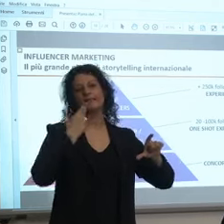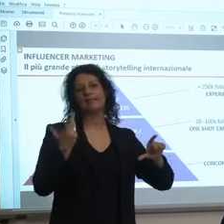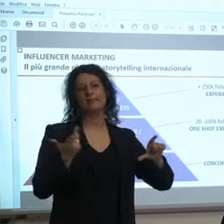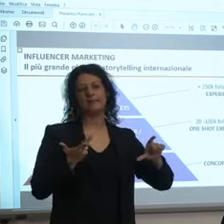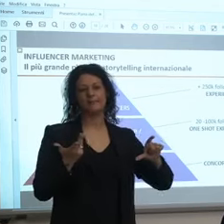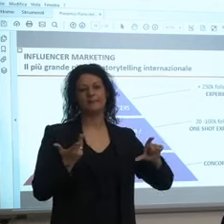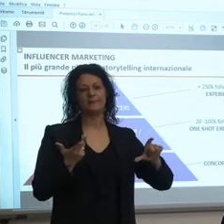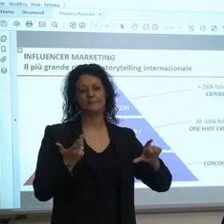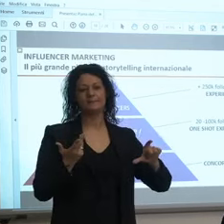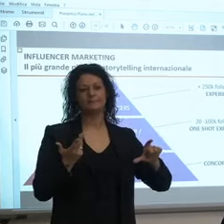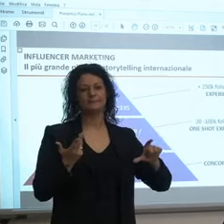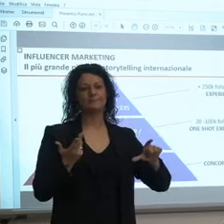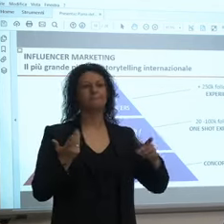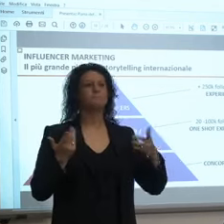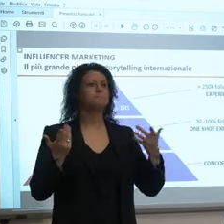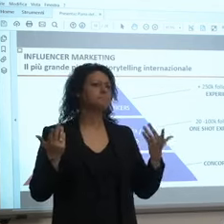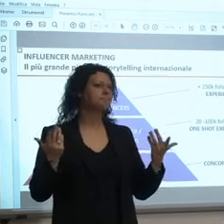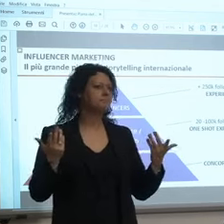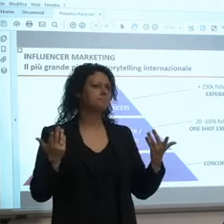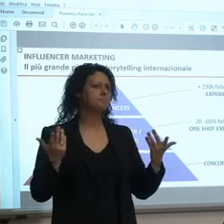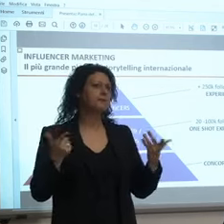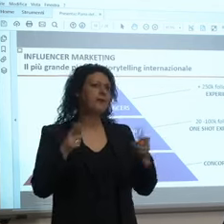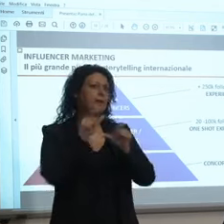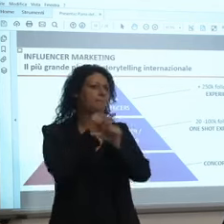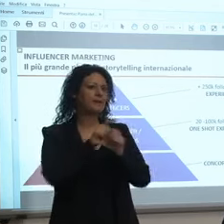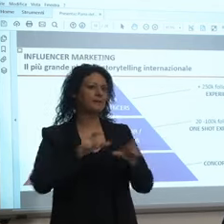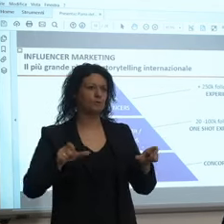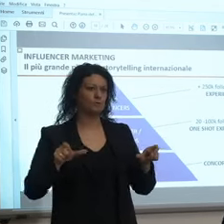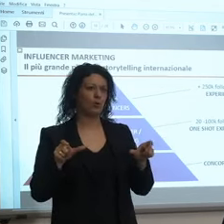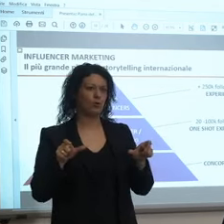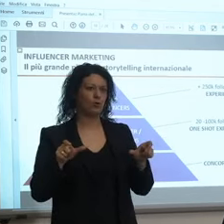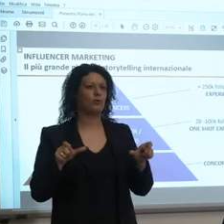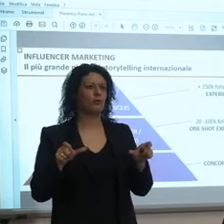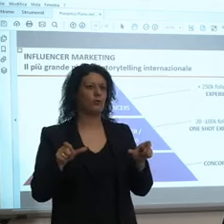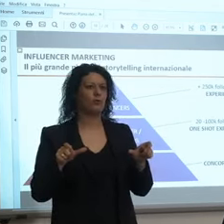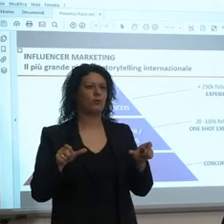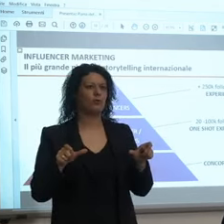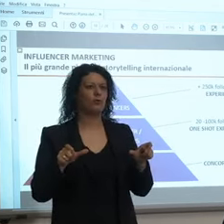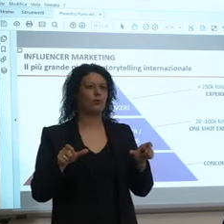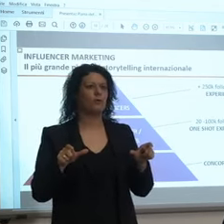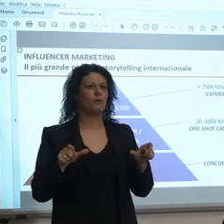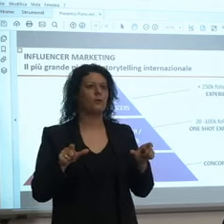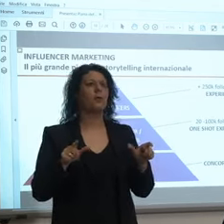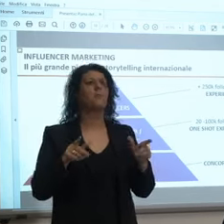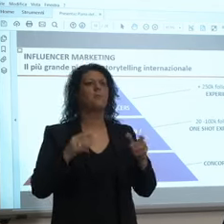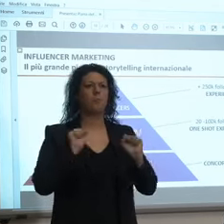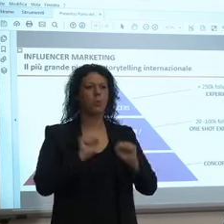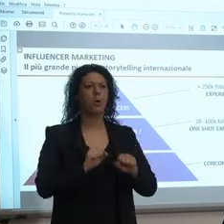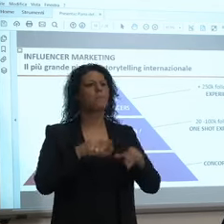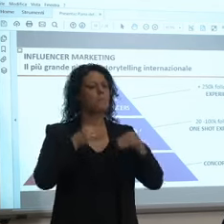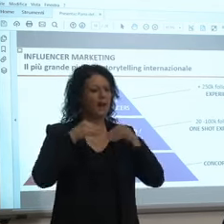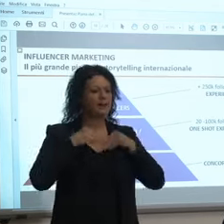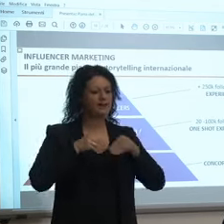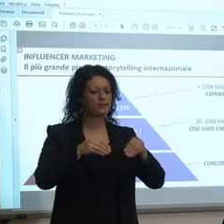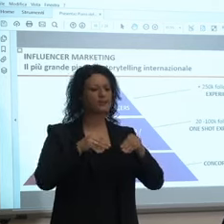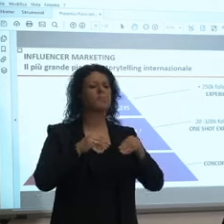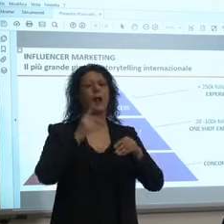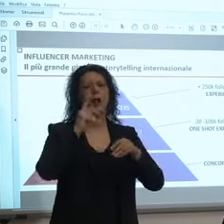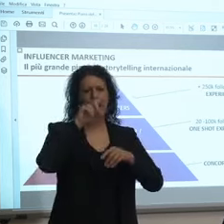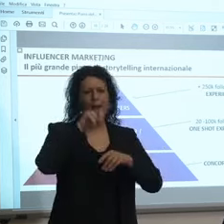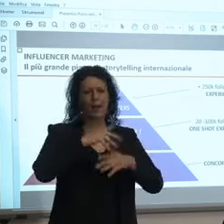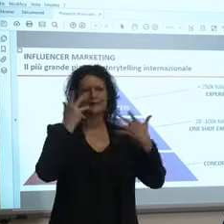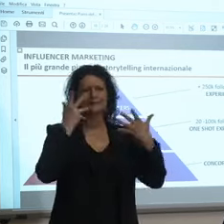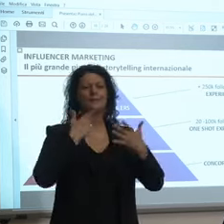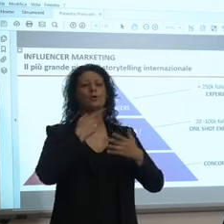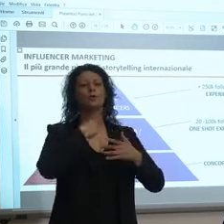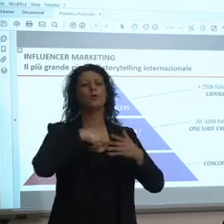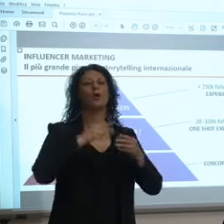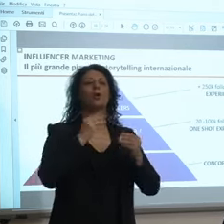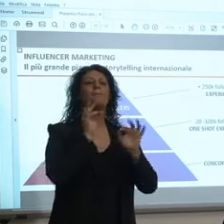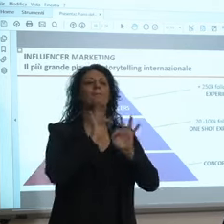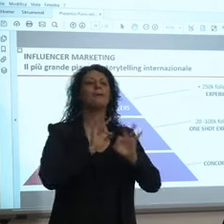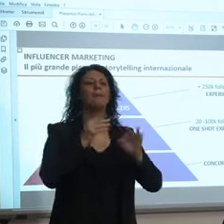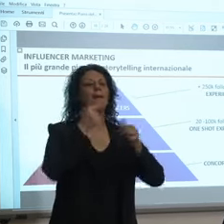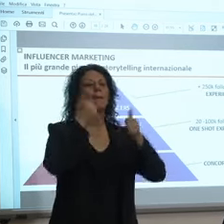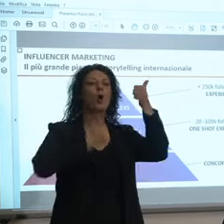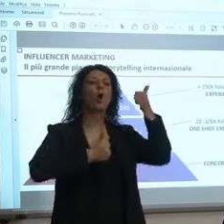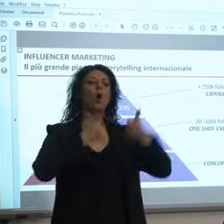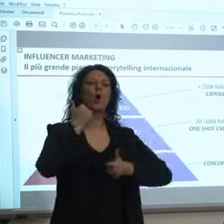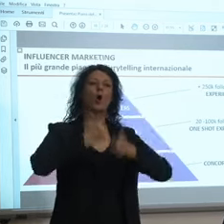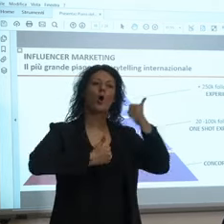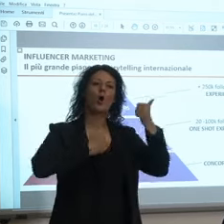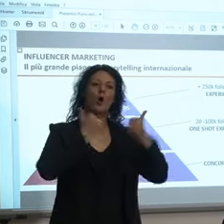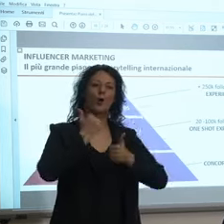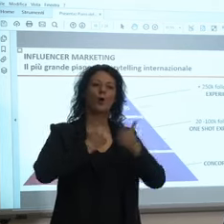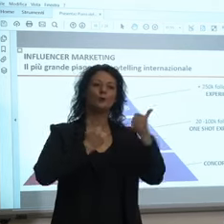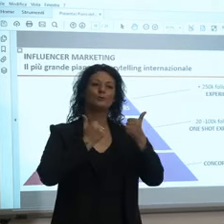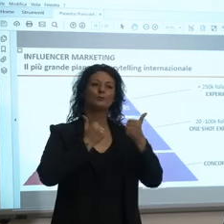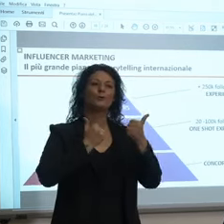che ovviamente sono quelli che parteciperanno in rete anche a dei concorsi che creeremo per renderli diciamo